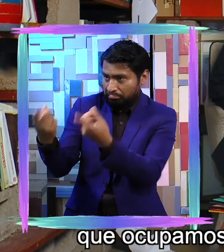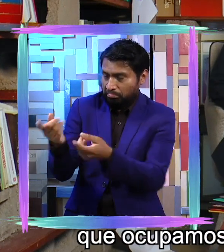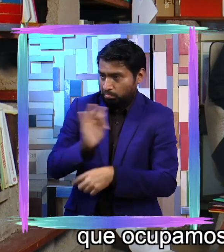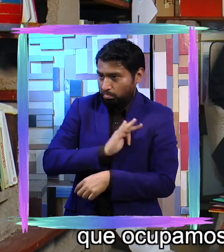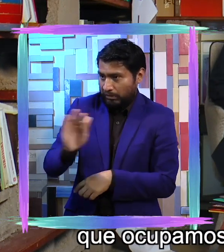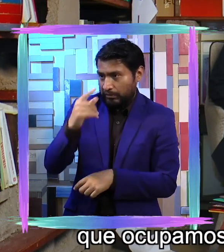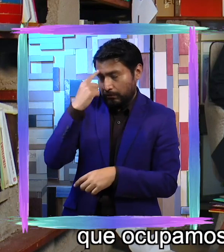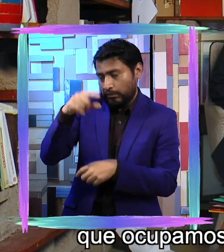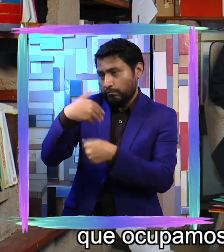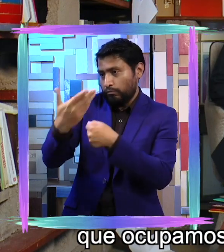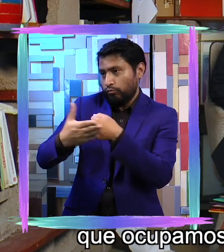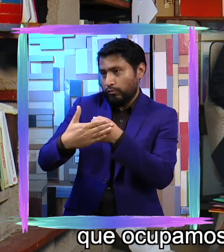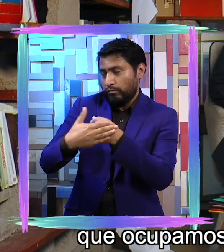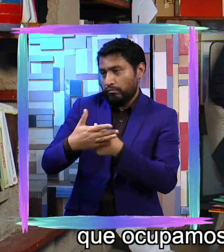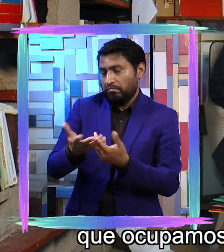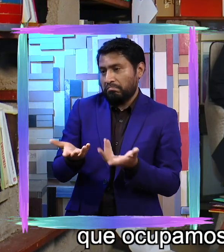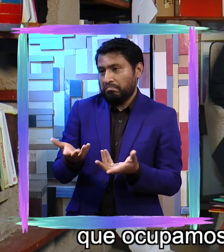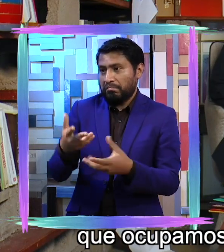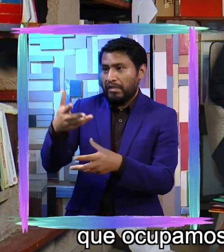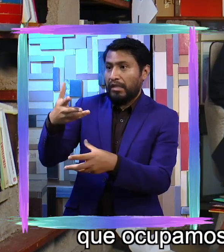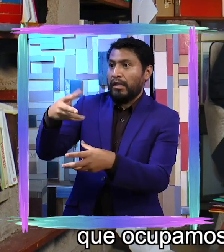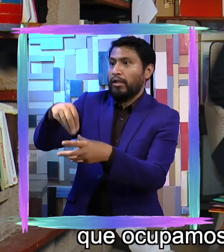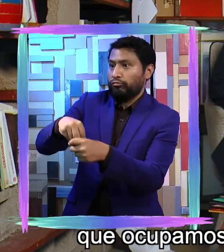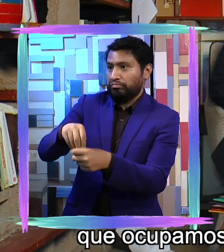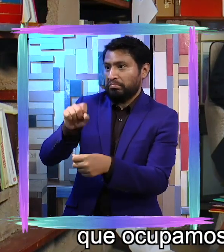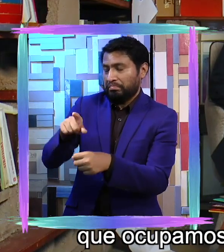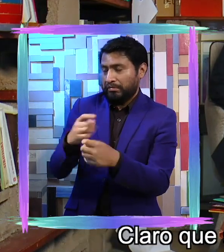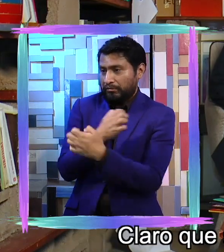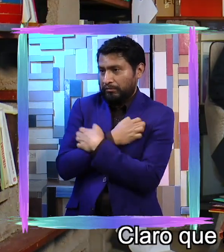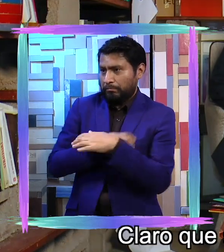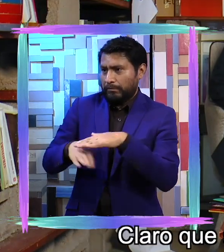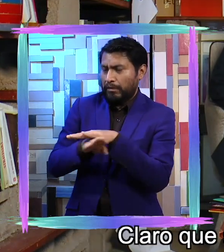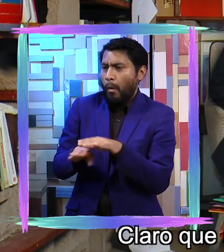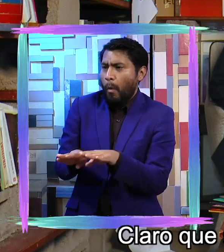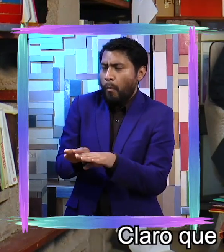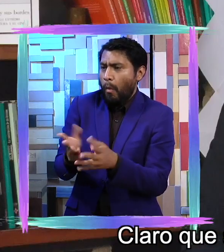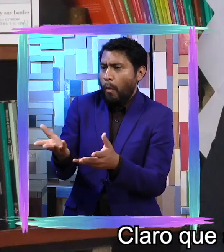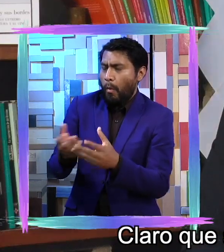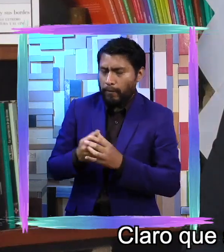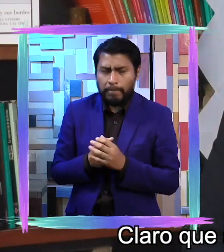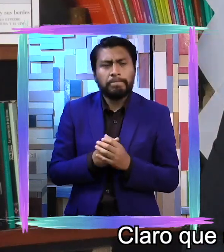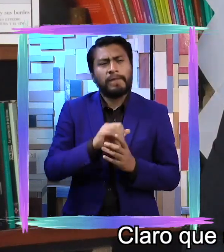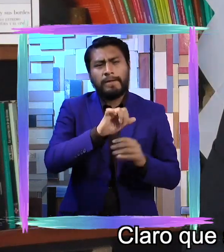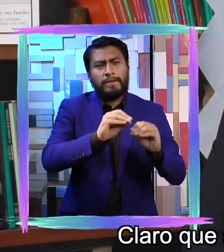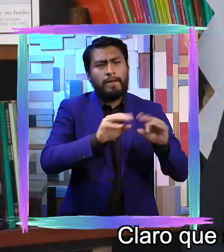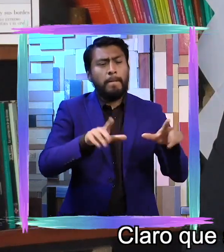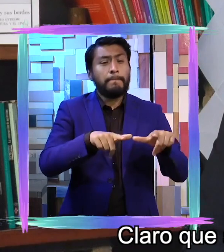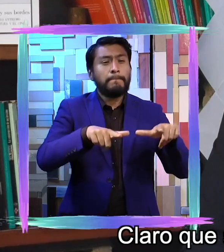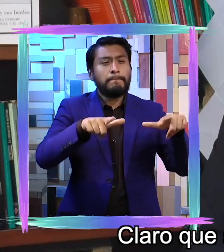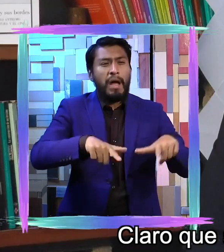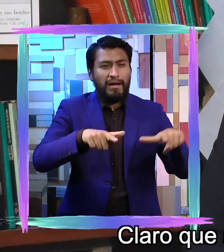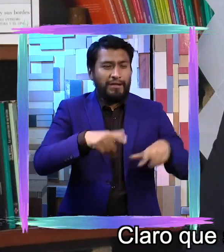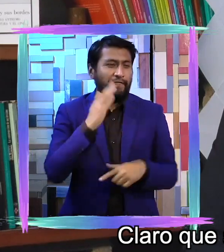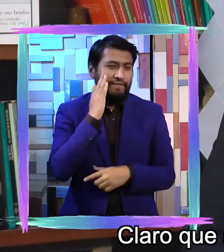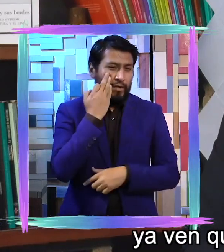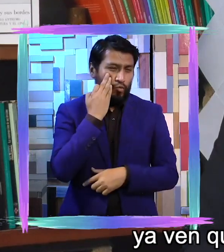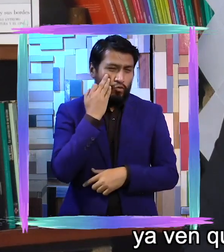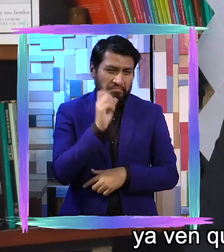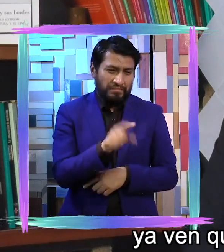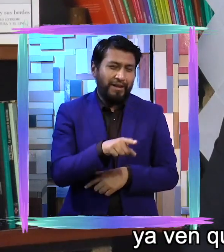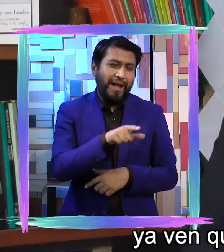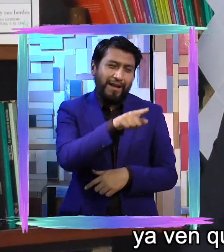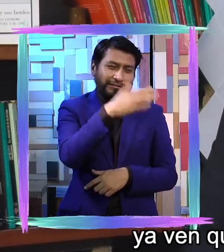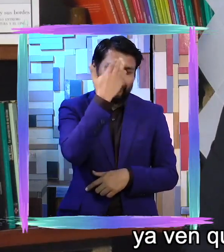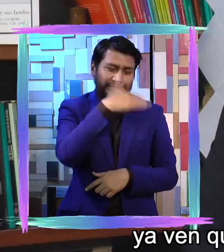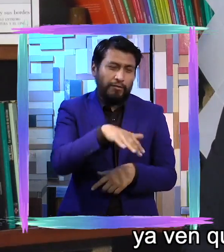para que se incluya a esta educación? Claro que sí, en la página del Facebook, ya